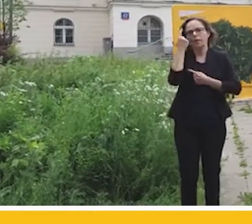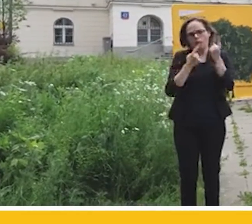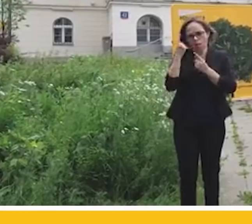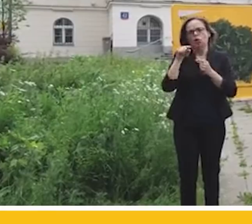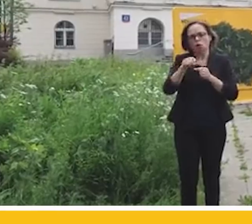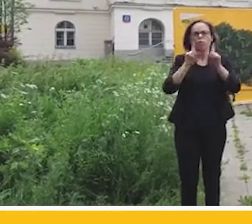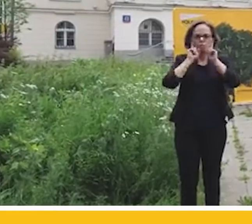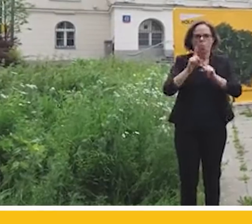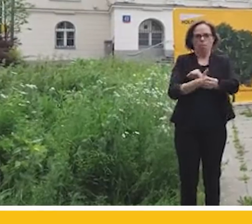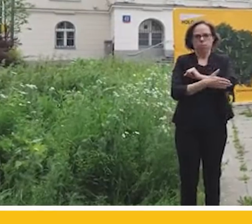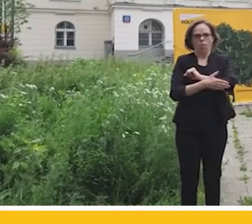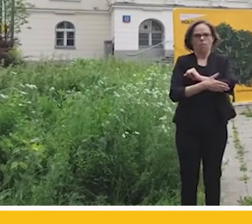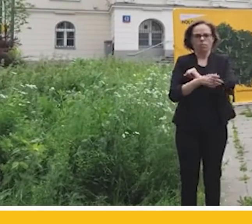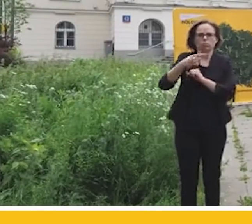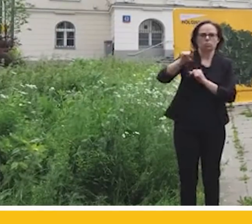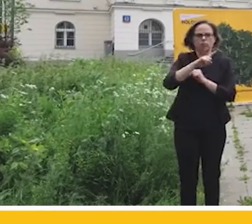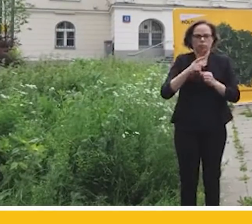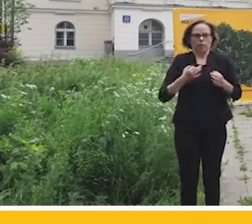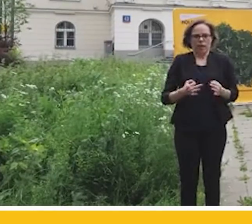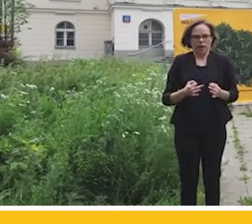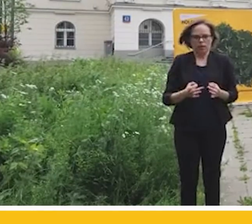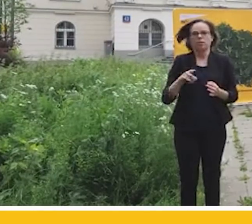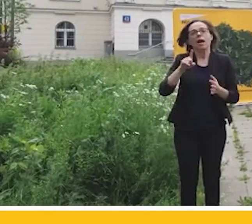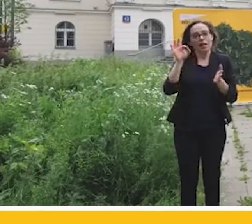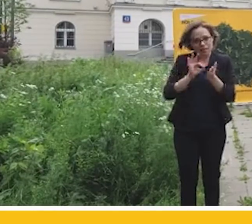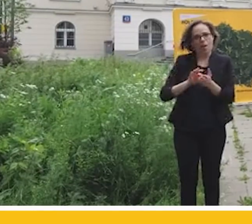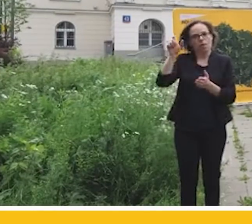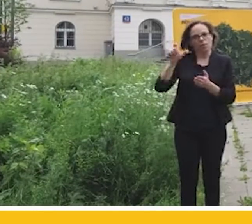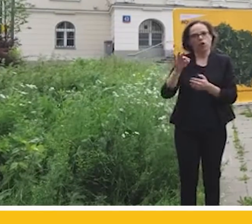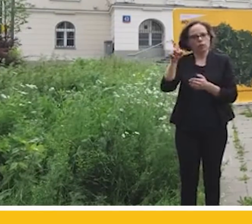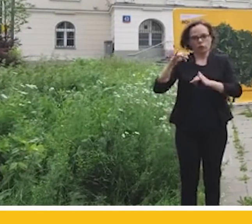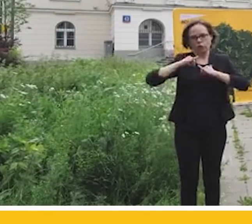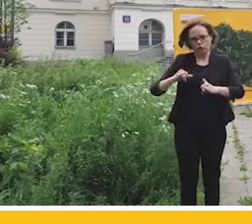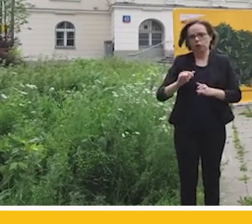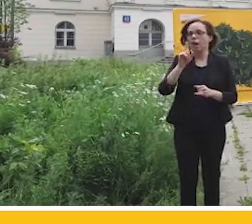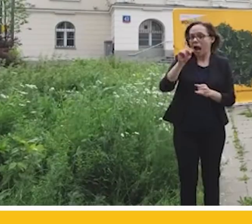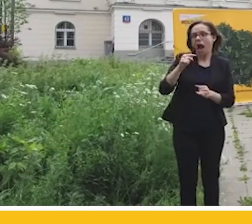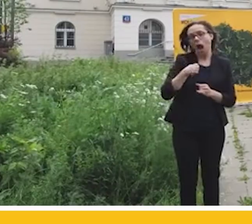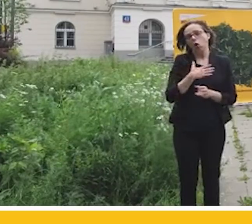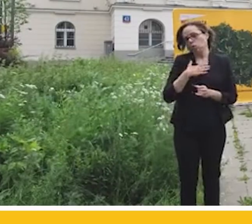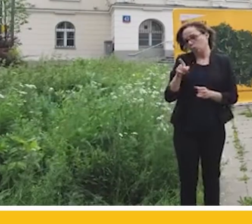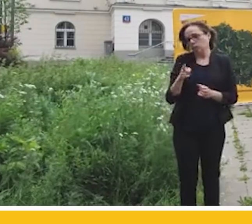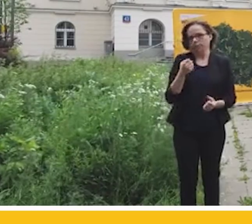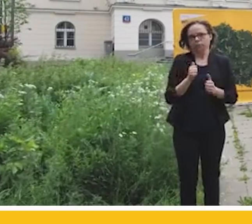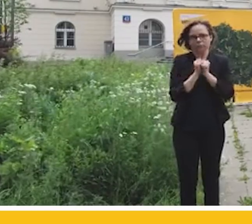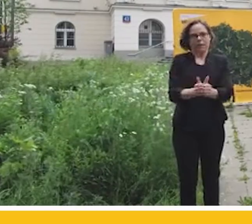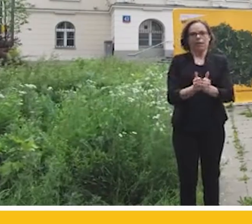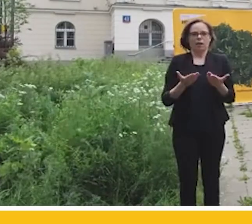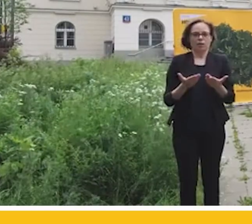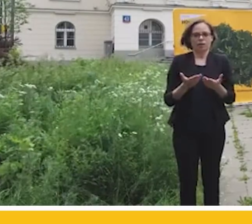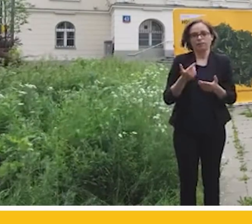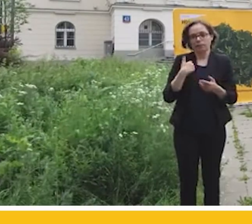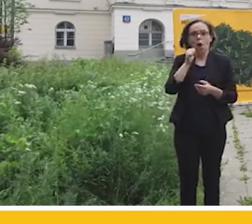nasze realne poparcie, które mamy w tej chwili. Na pewno pojawił się silny gracz, natomiast dla mnie jest to wyzwanie. Jutro ruszam w Polskę,